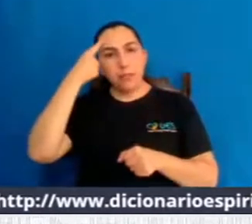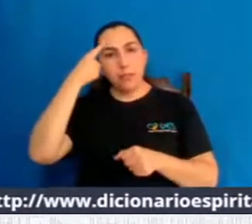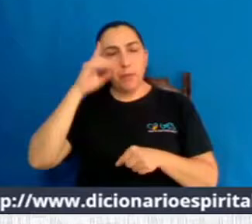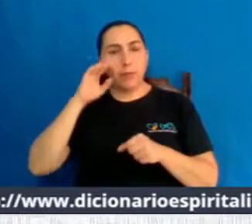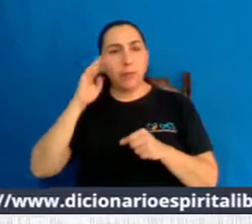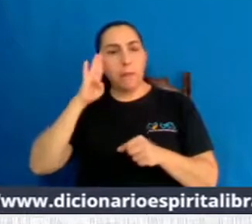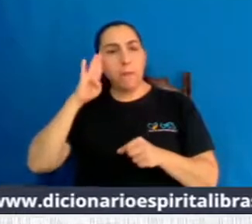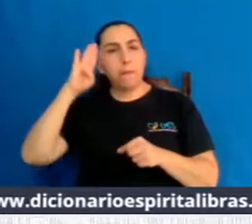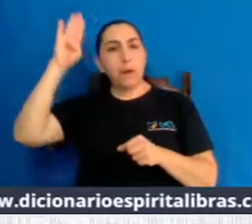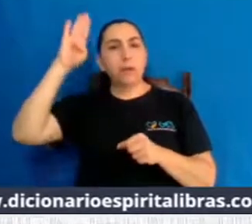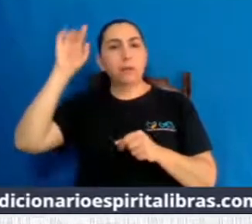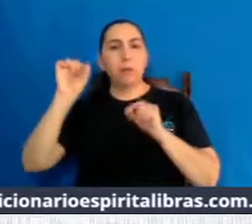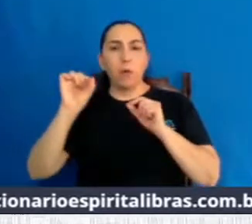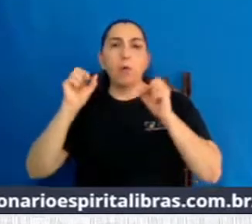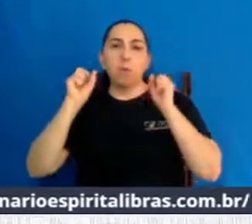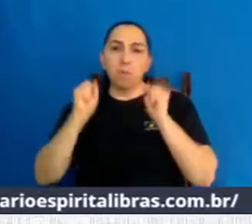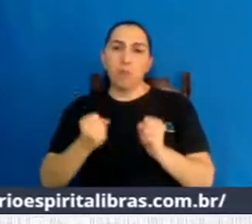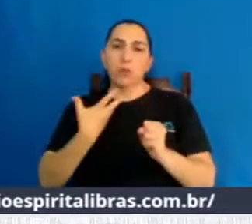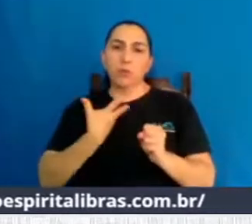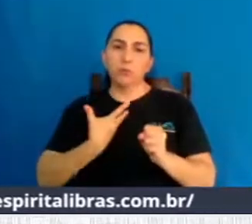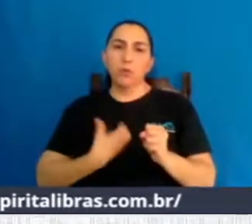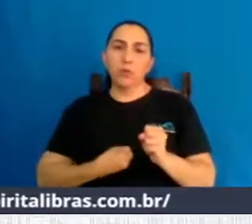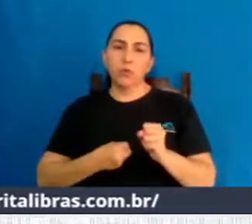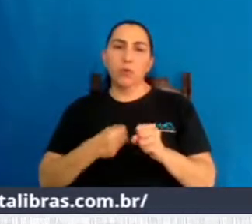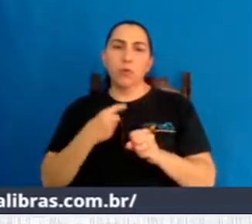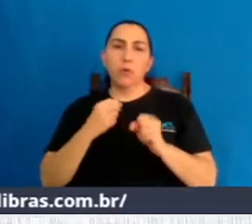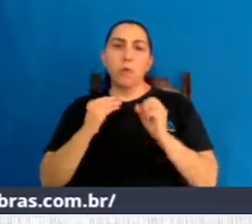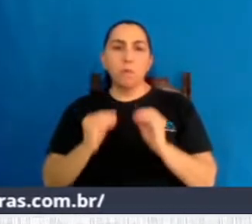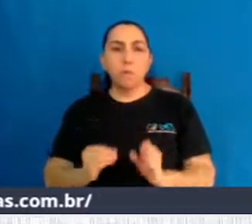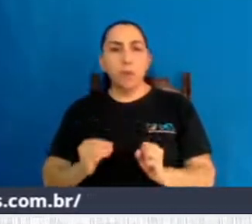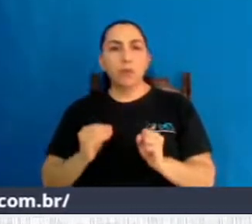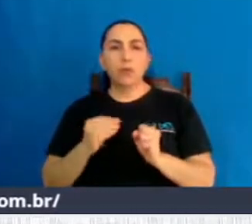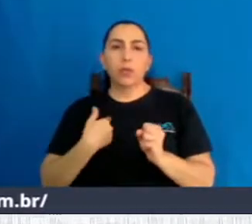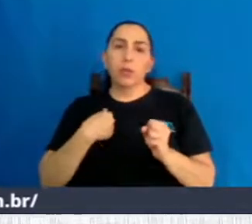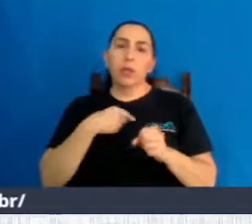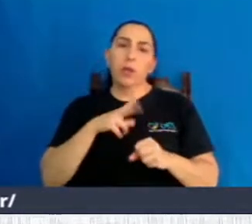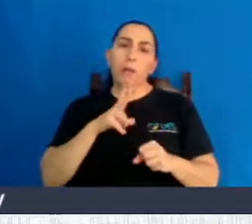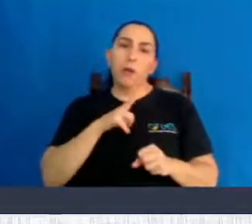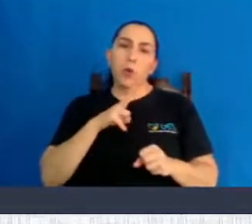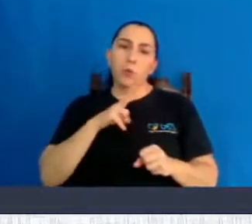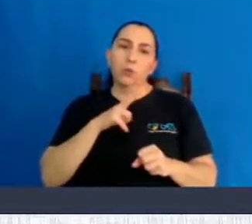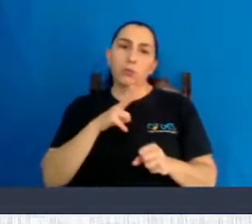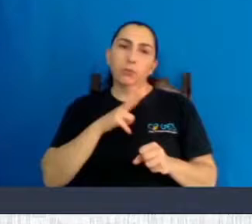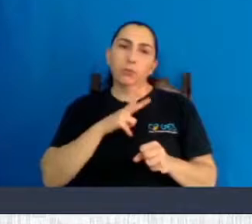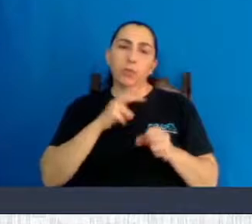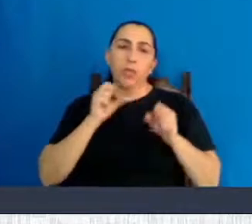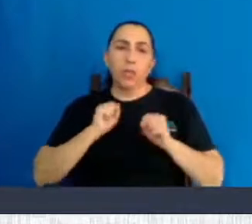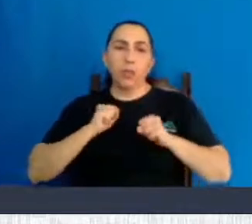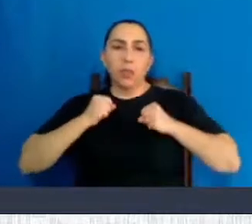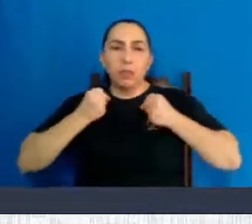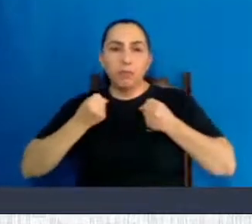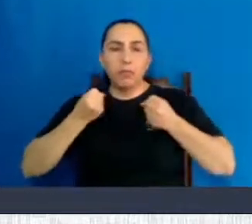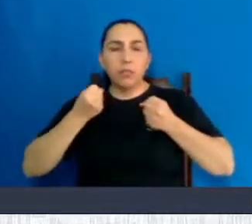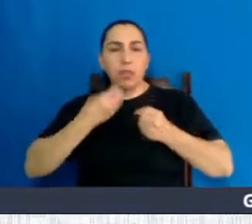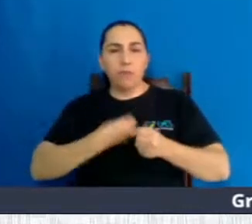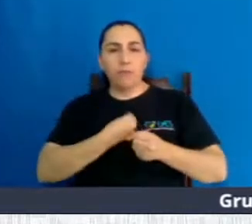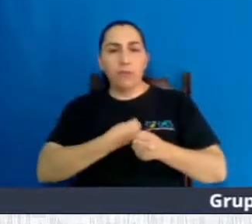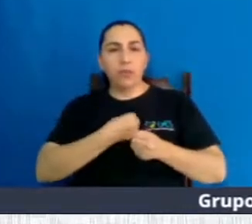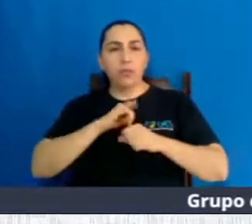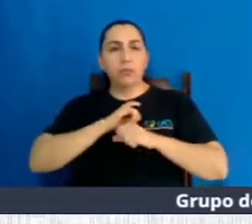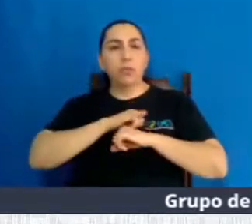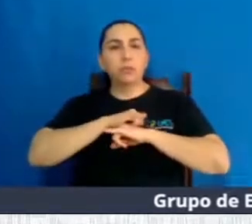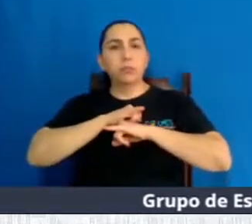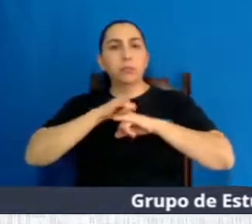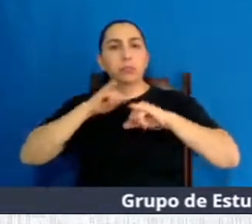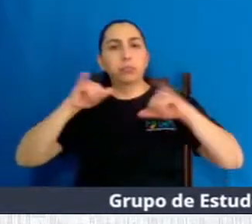predominante é que ele pode ser abortivo. Inclusive, vocês consultarem qualquer site desse em defesa da vida, vai trazer informações